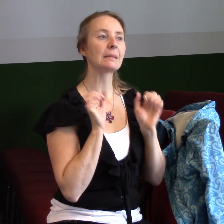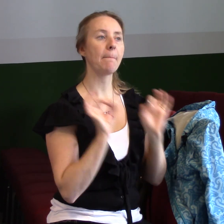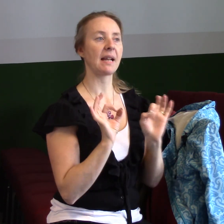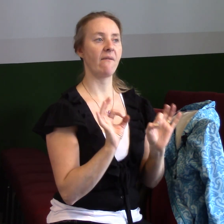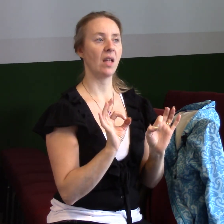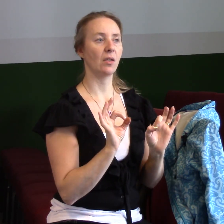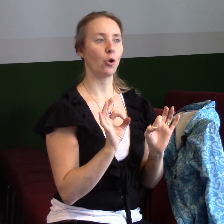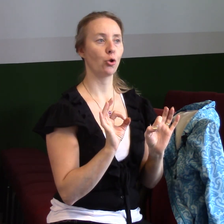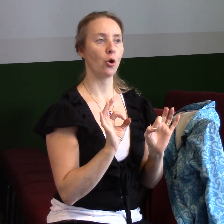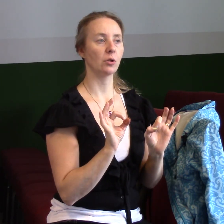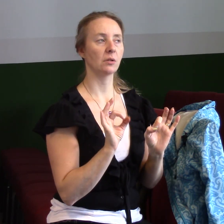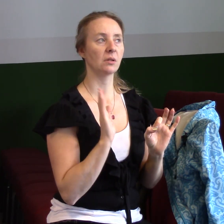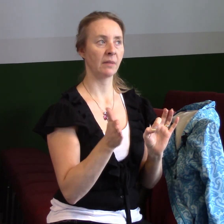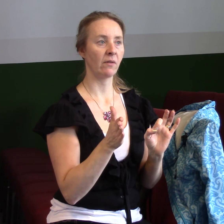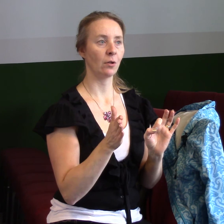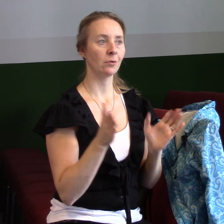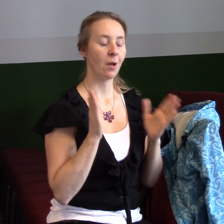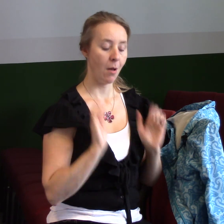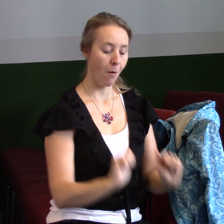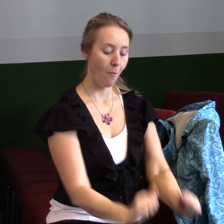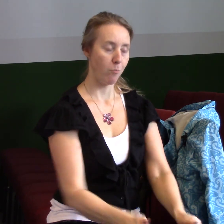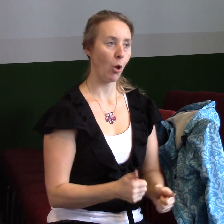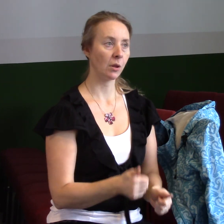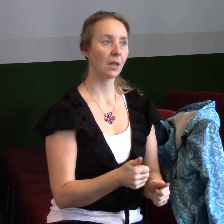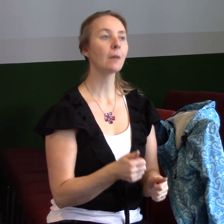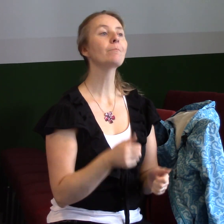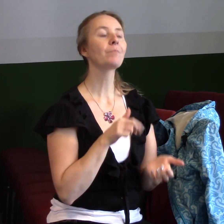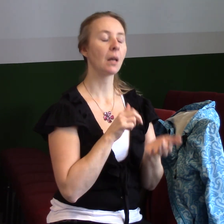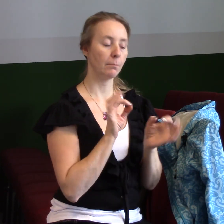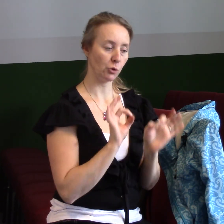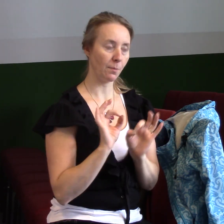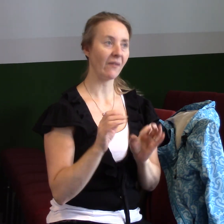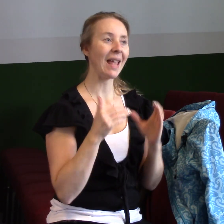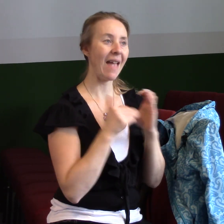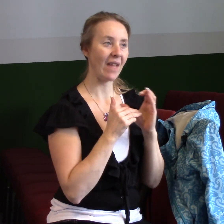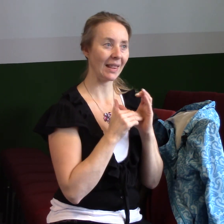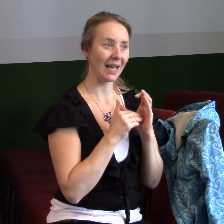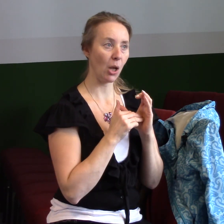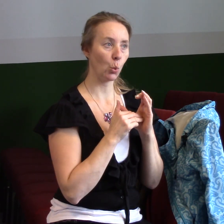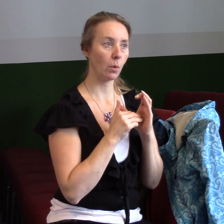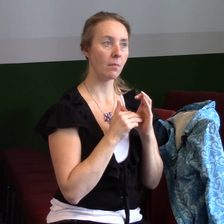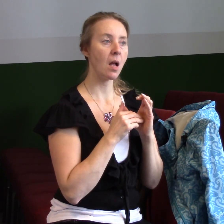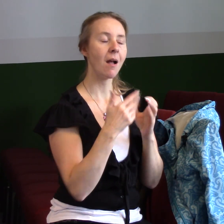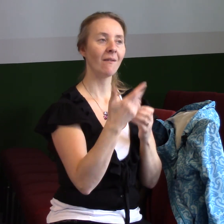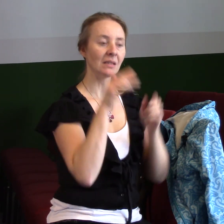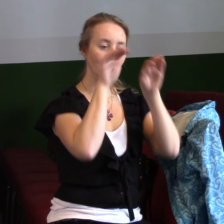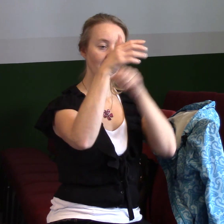obuté v připravenosti k službi evangelia pokoje a k tomu všemu si vemte štít víry, jim už budete moci